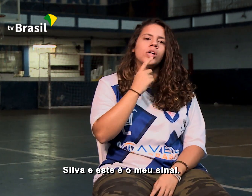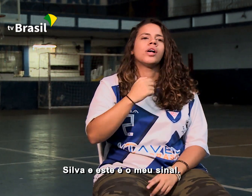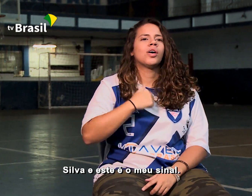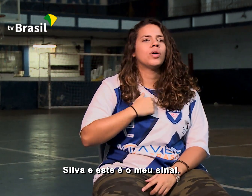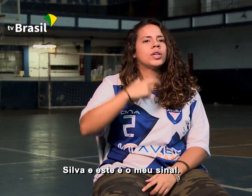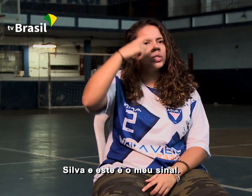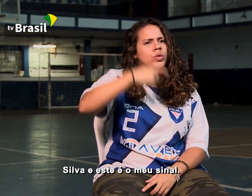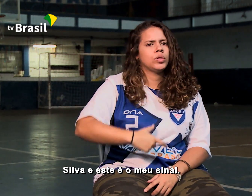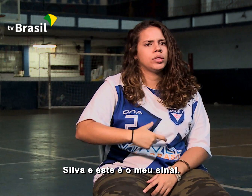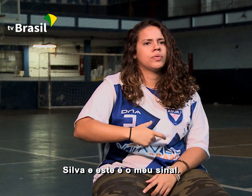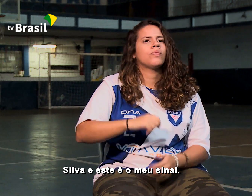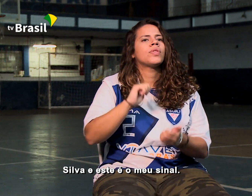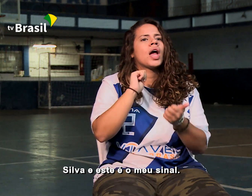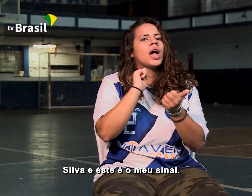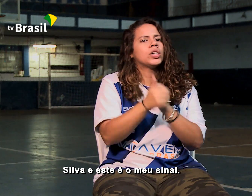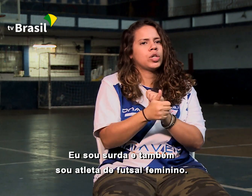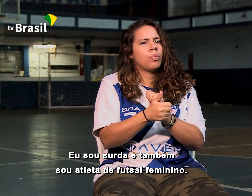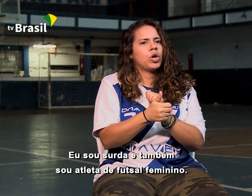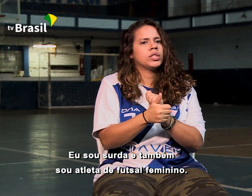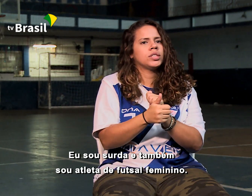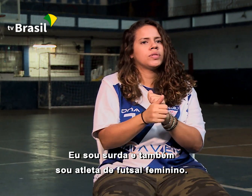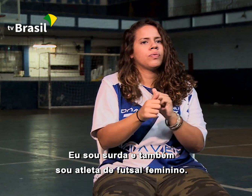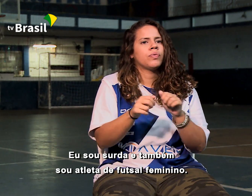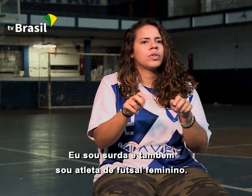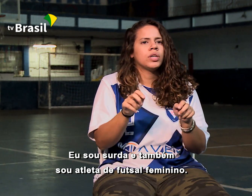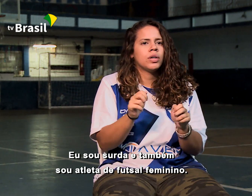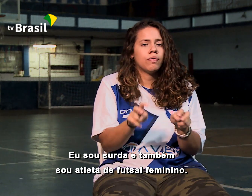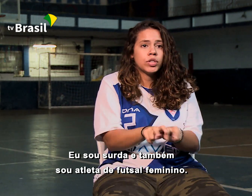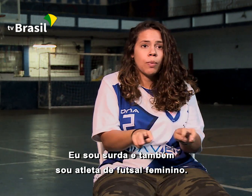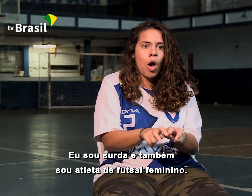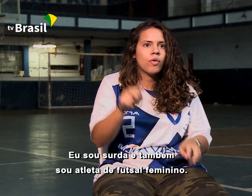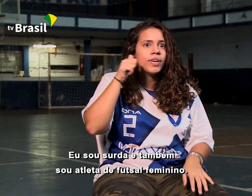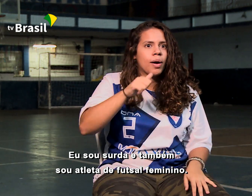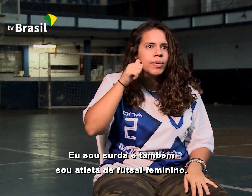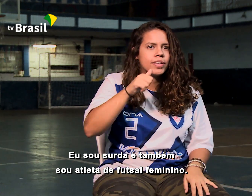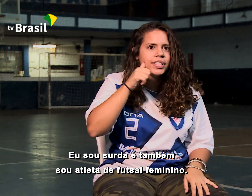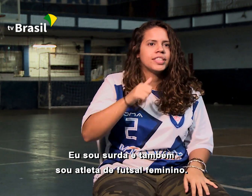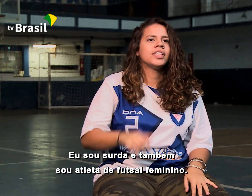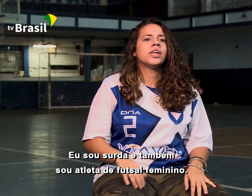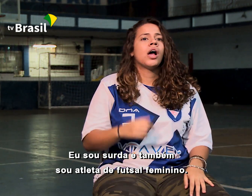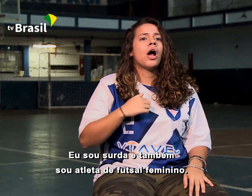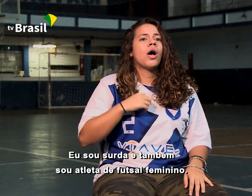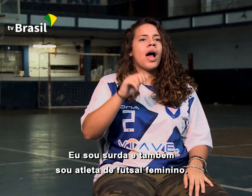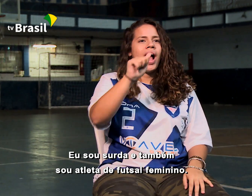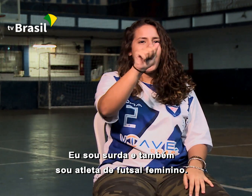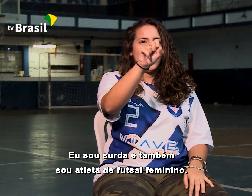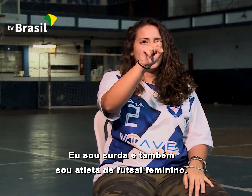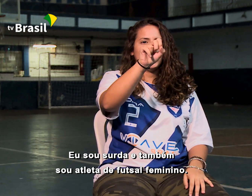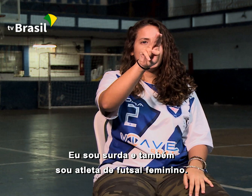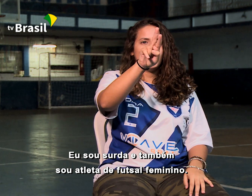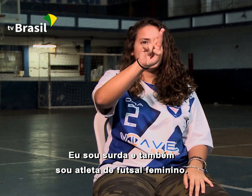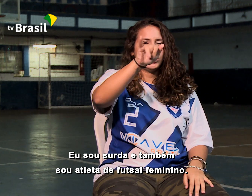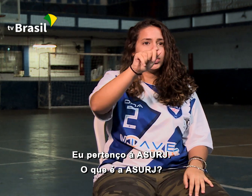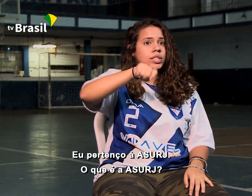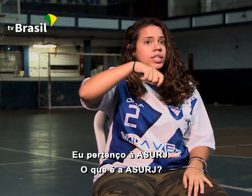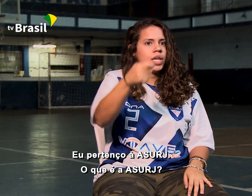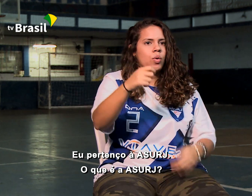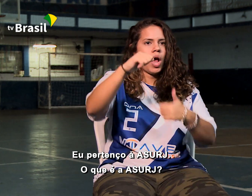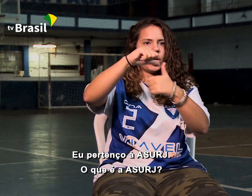Indicador médio e anelar com as unhas para baixo. Eu sou surda e também sou atleta de futsal feminino. Eu pertenço à